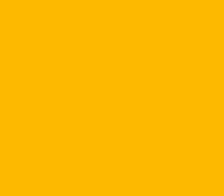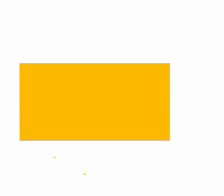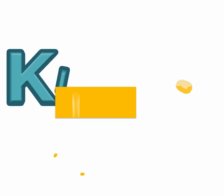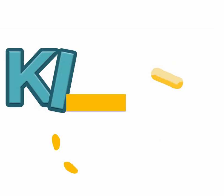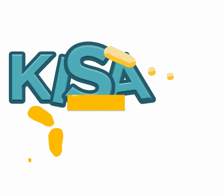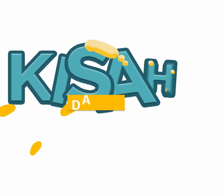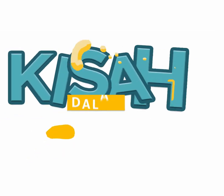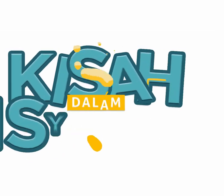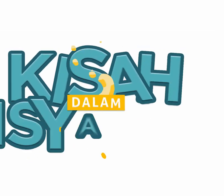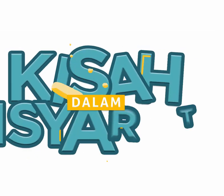Intro